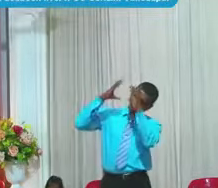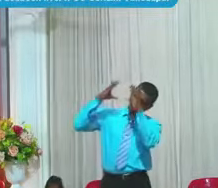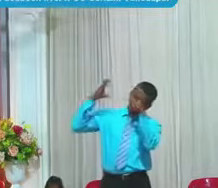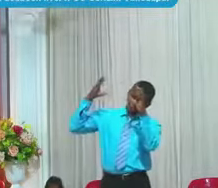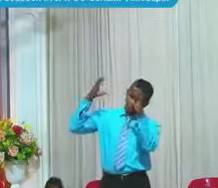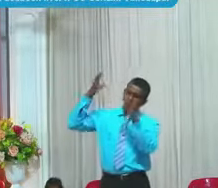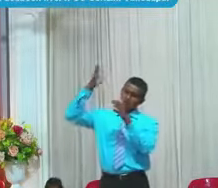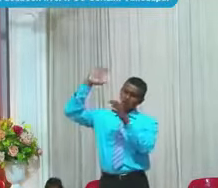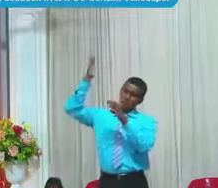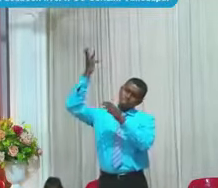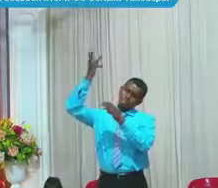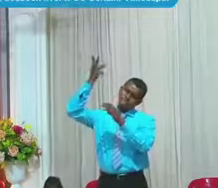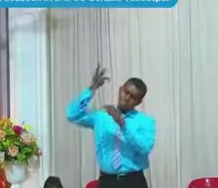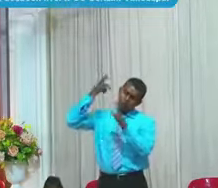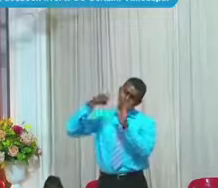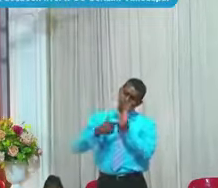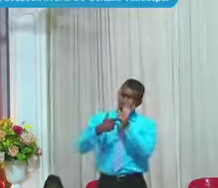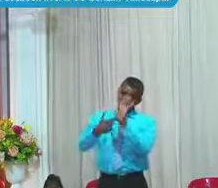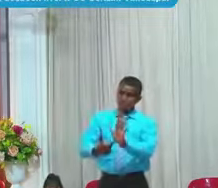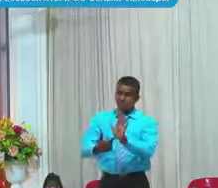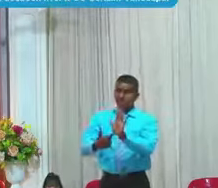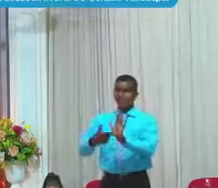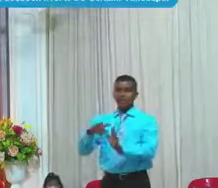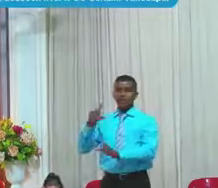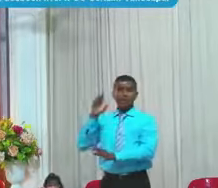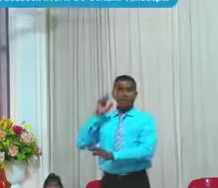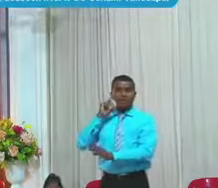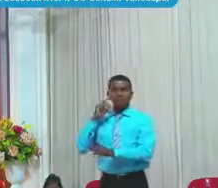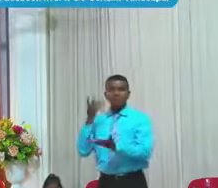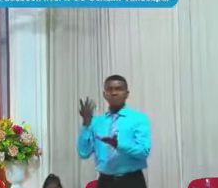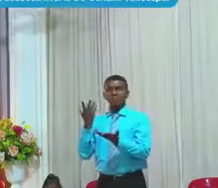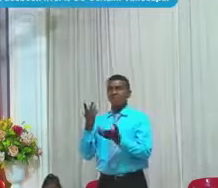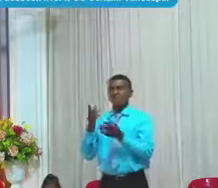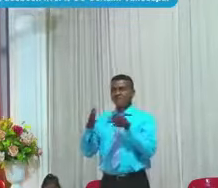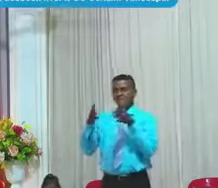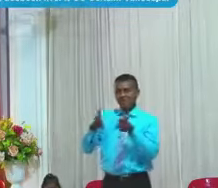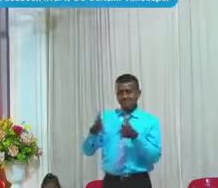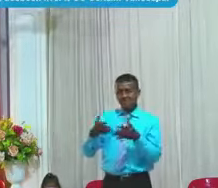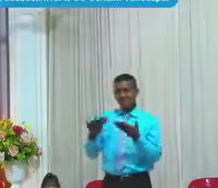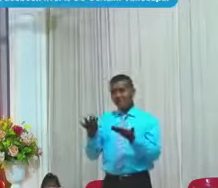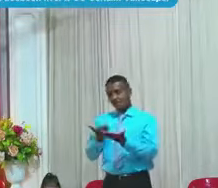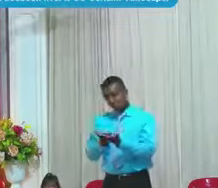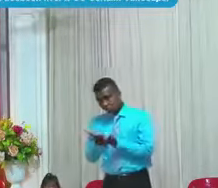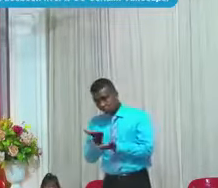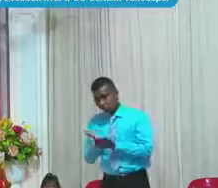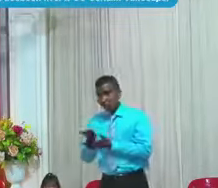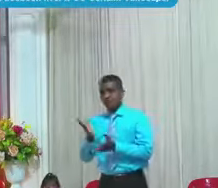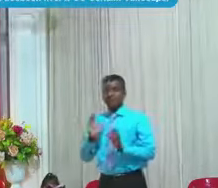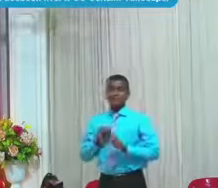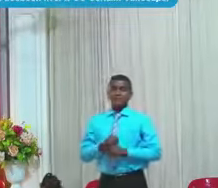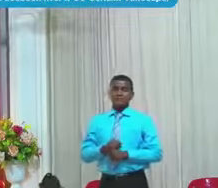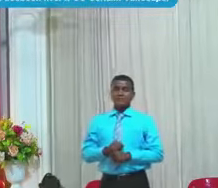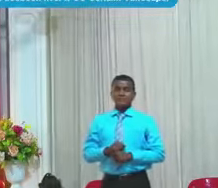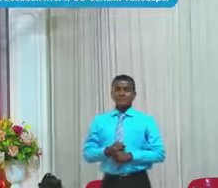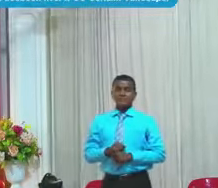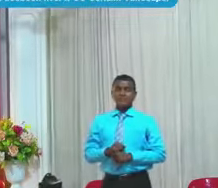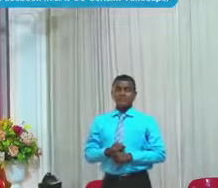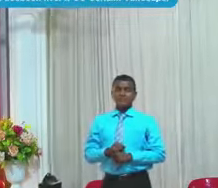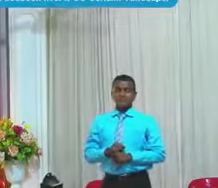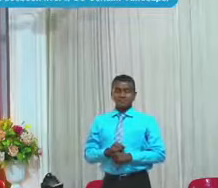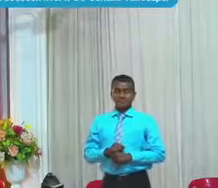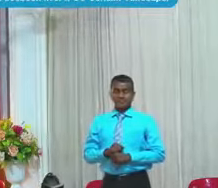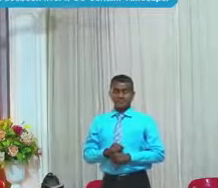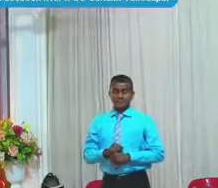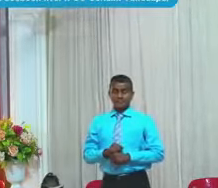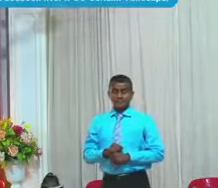Entonces revela al oído de los hombres y les enseña su consejo Para quitar al hombre de